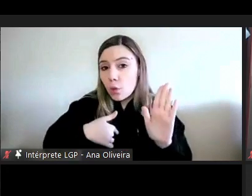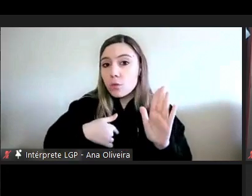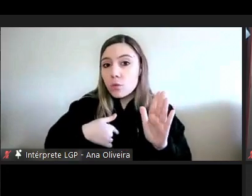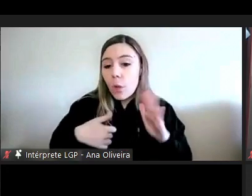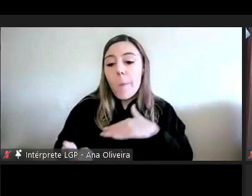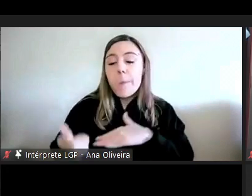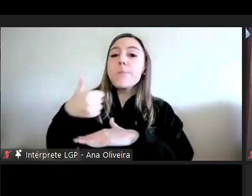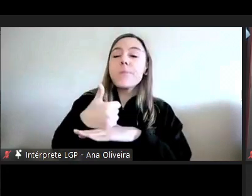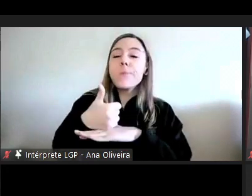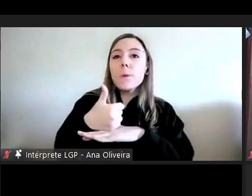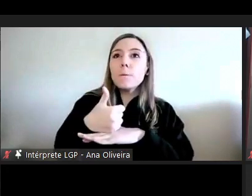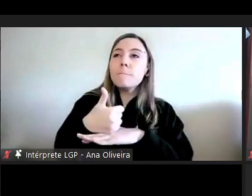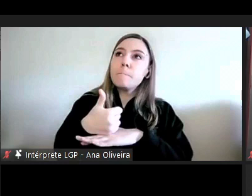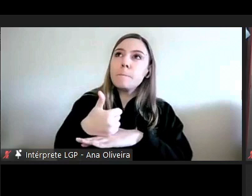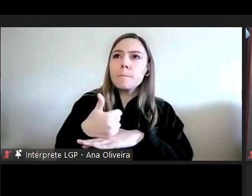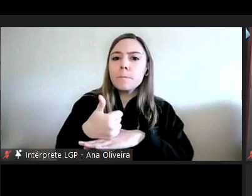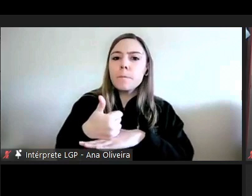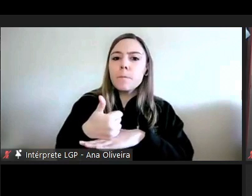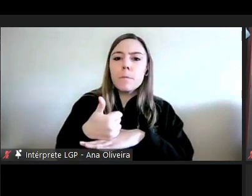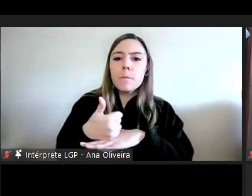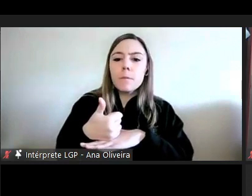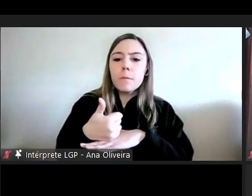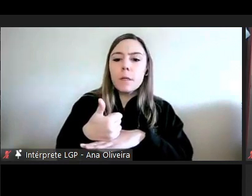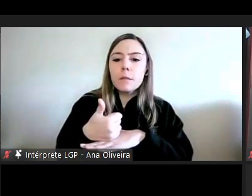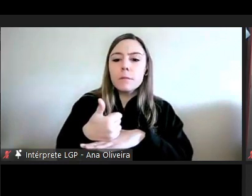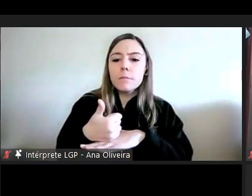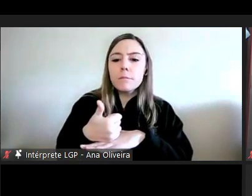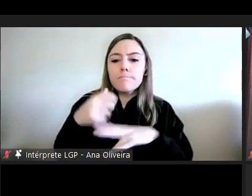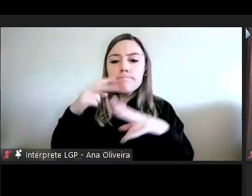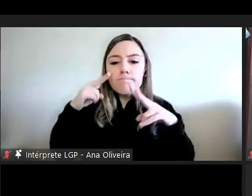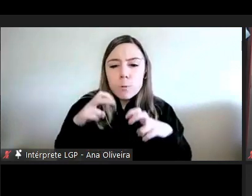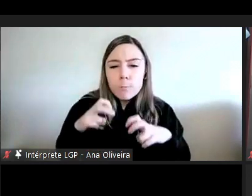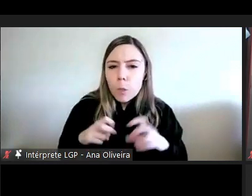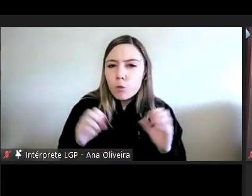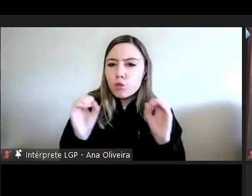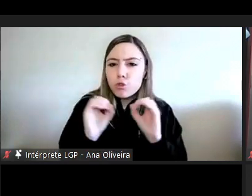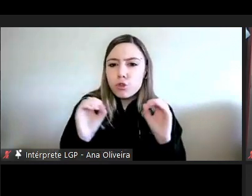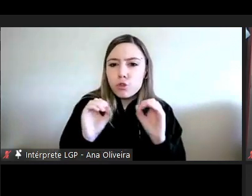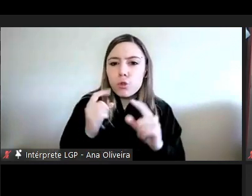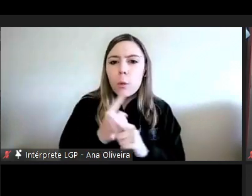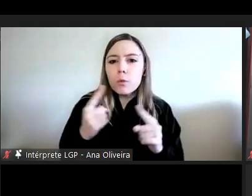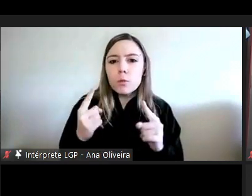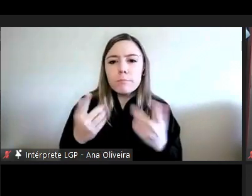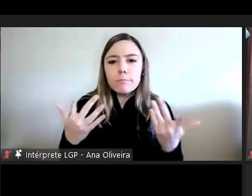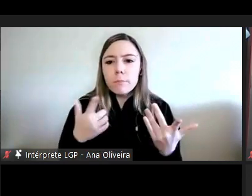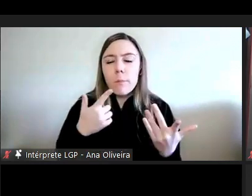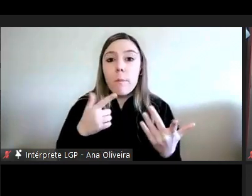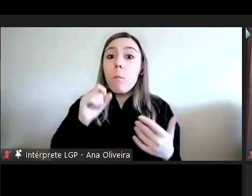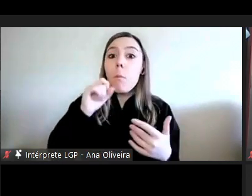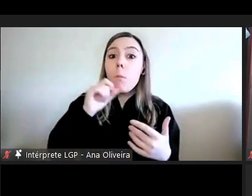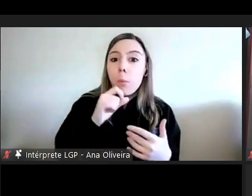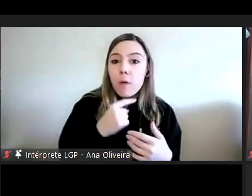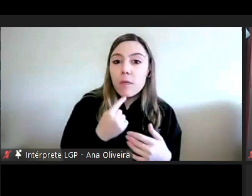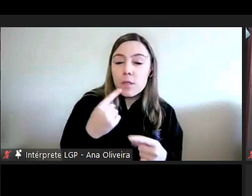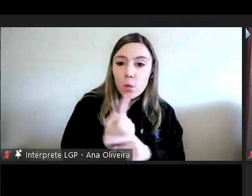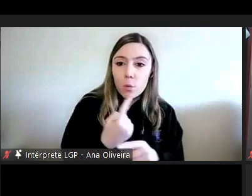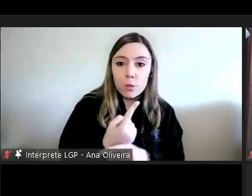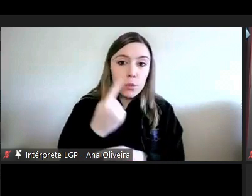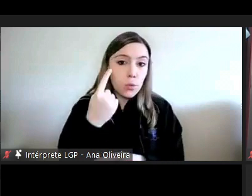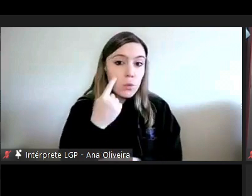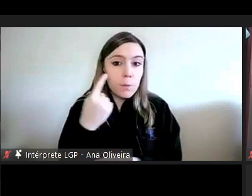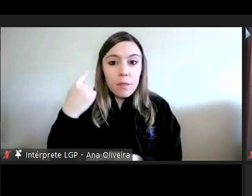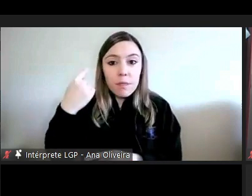acaba não faz esse diagnóstico não seria pode indicar aquilo que tem conhecimento